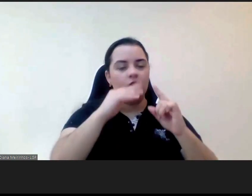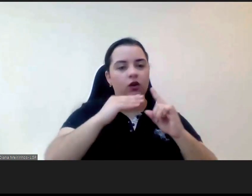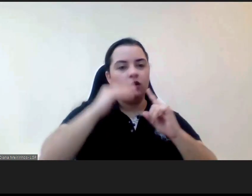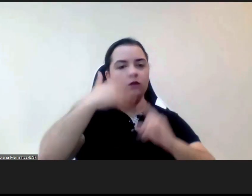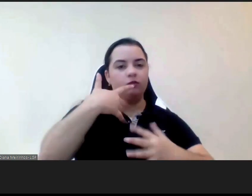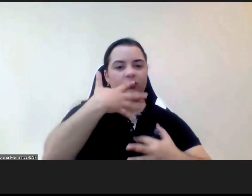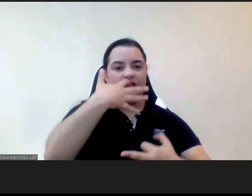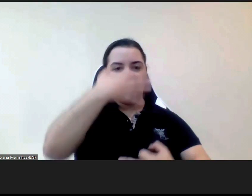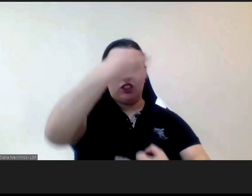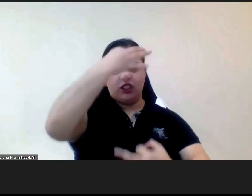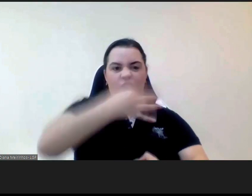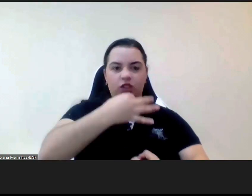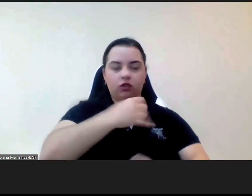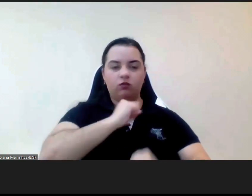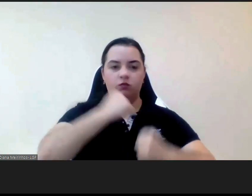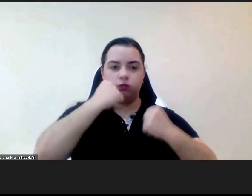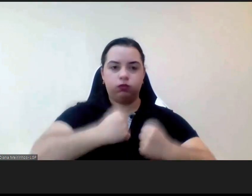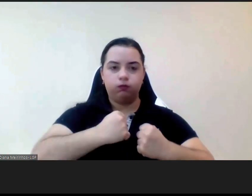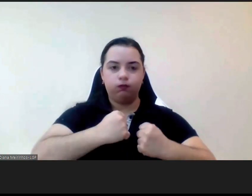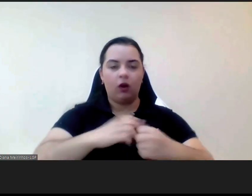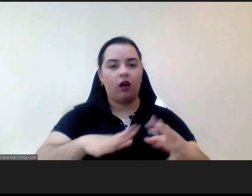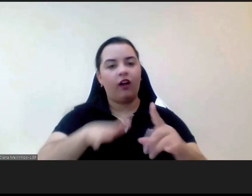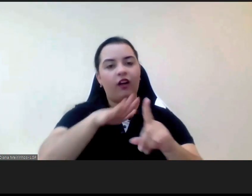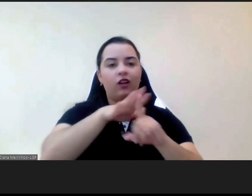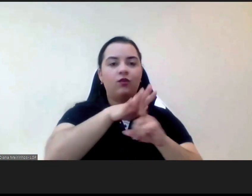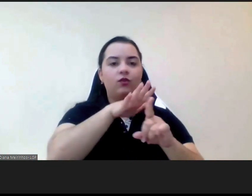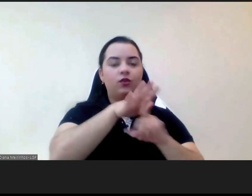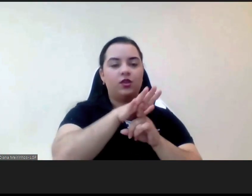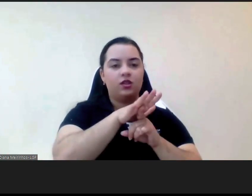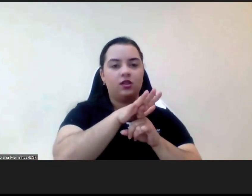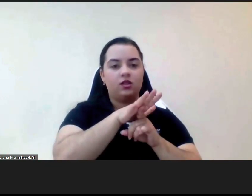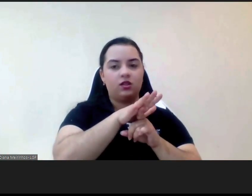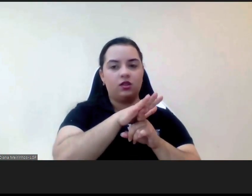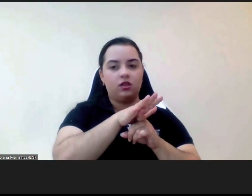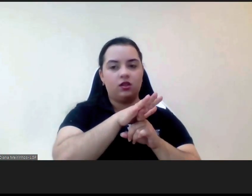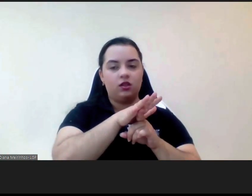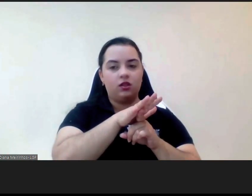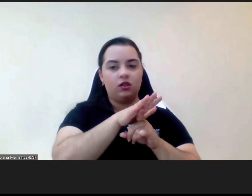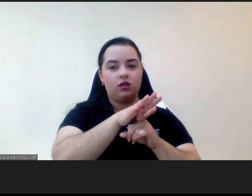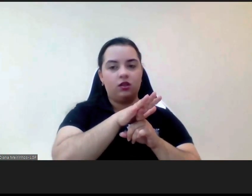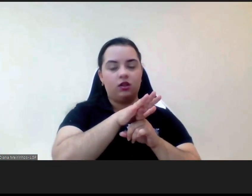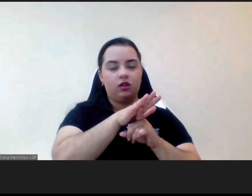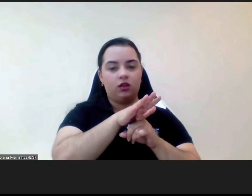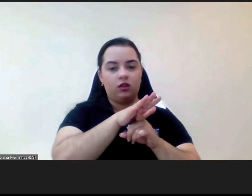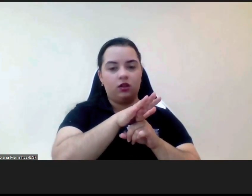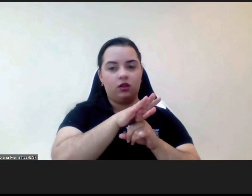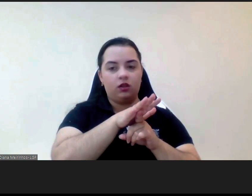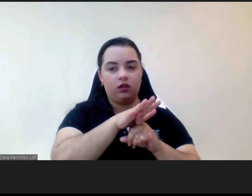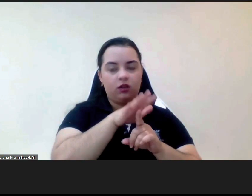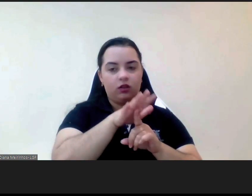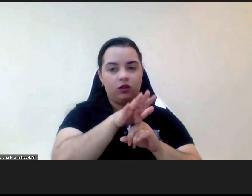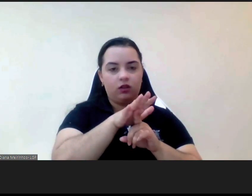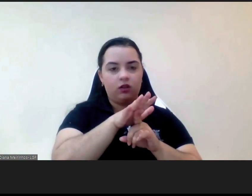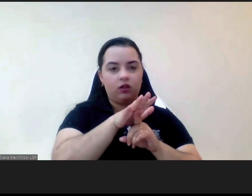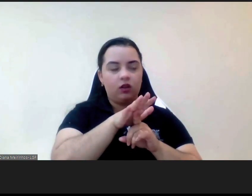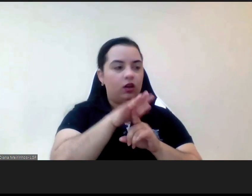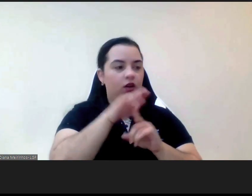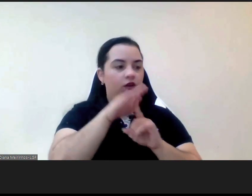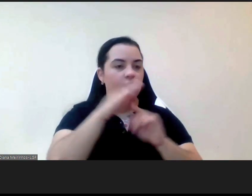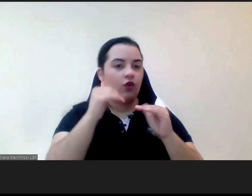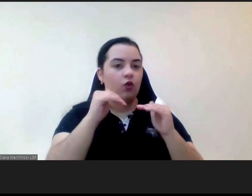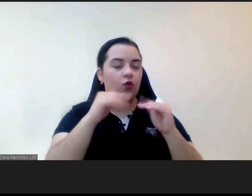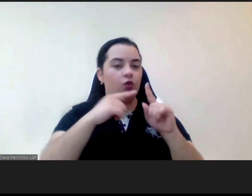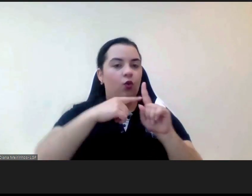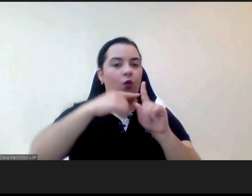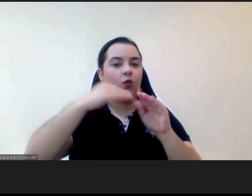influência inclusive nos altos níveis de inflamação que essas crianças apresentavam portanto não poder